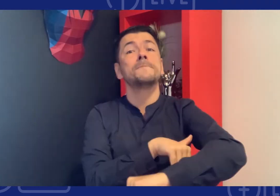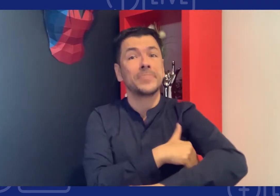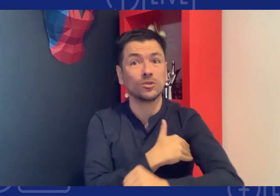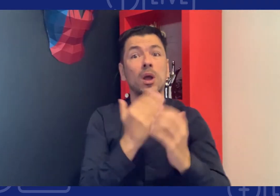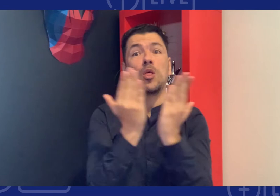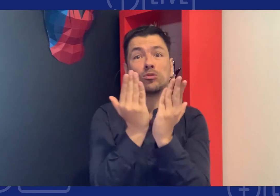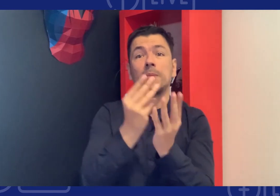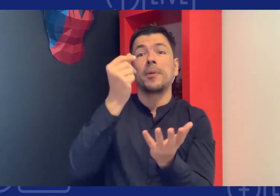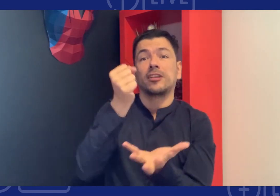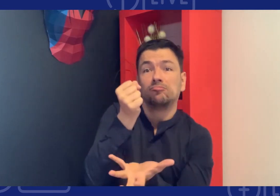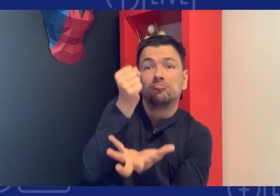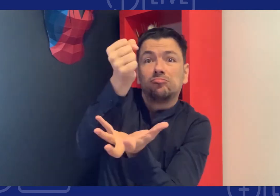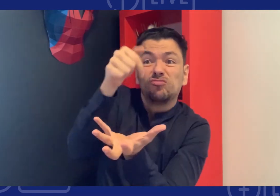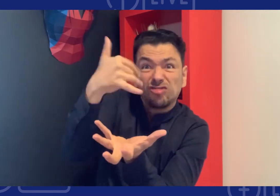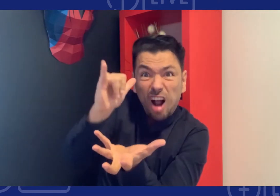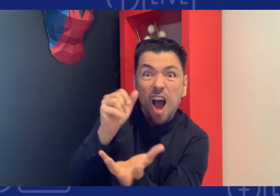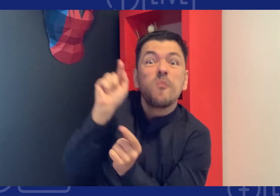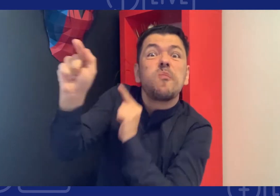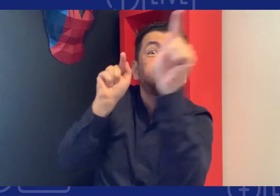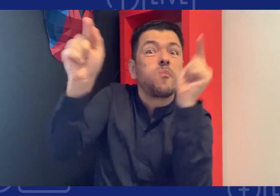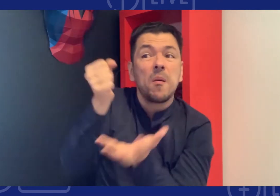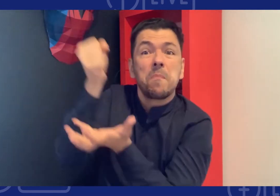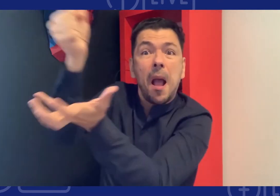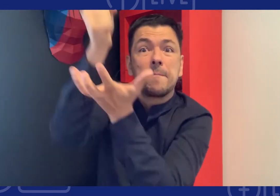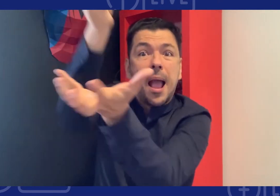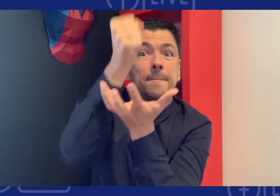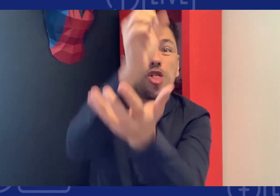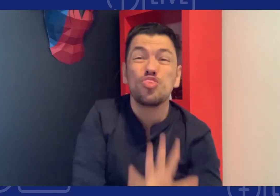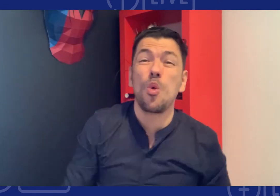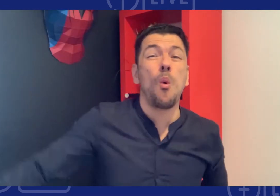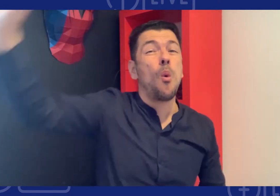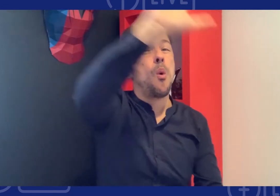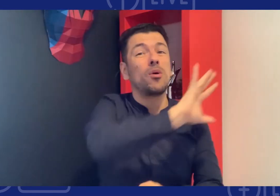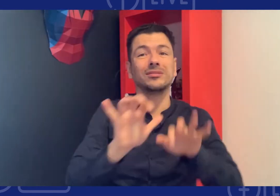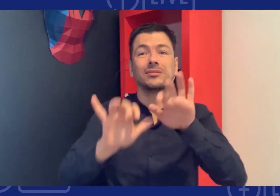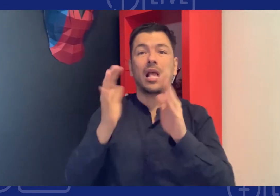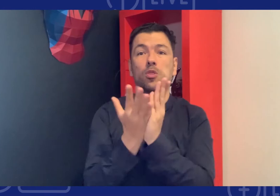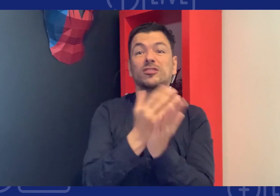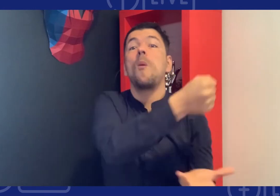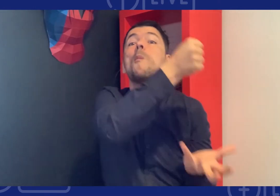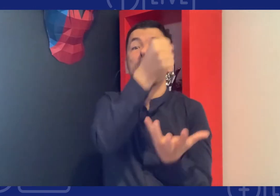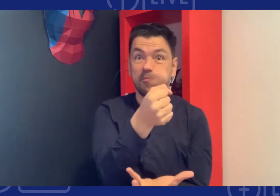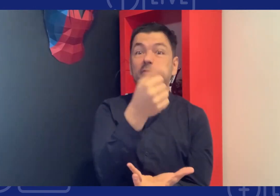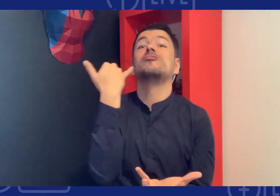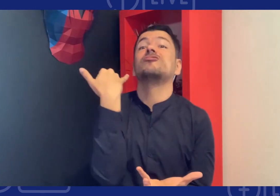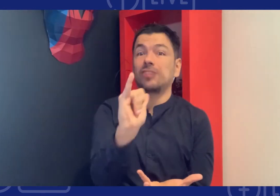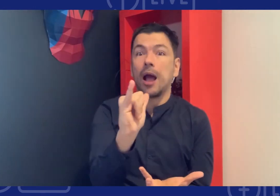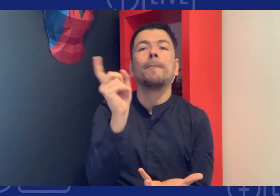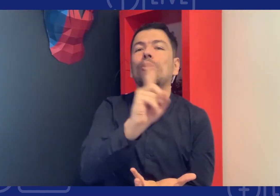además el ministerio educación ya hizo desembolsos a todas las secretarías del país ya tienen ese dinero